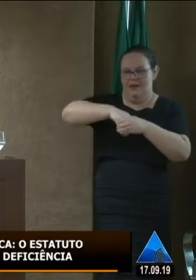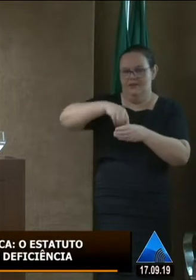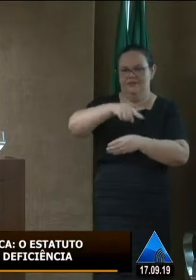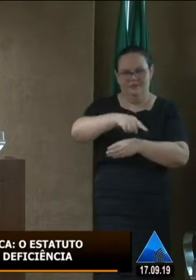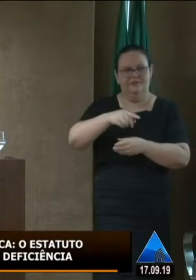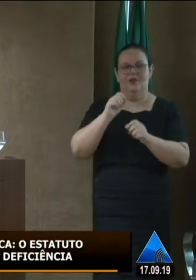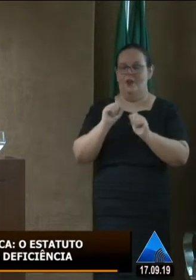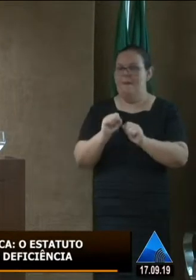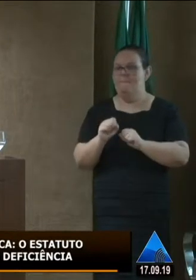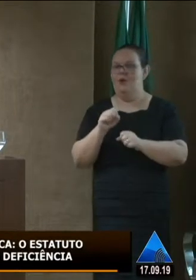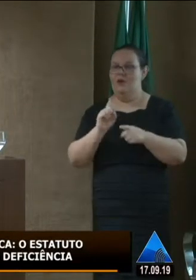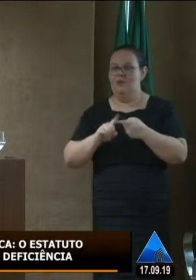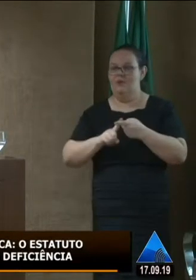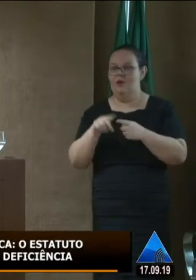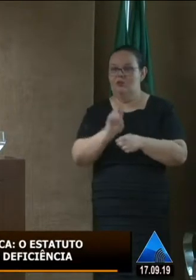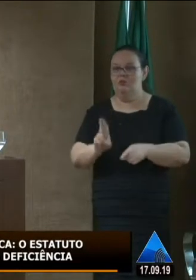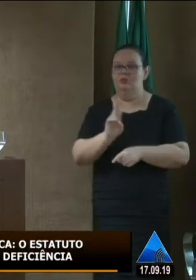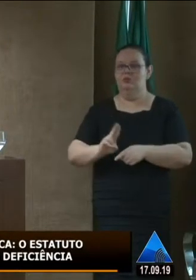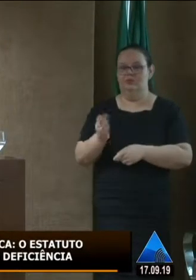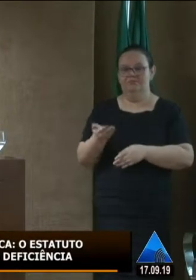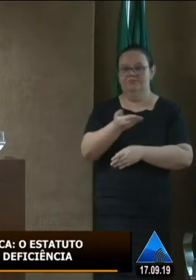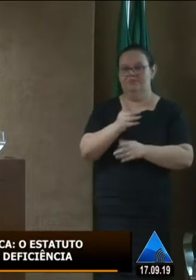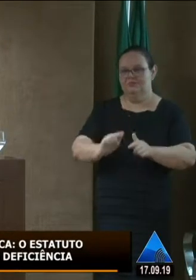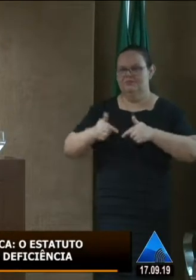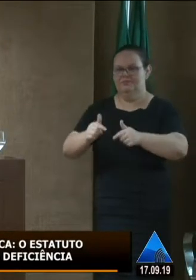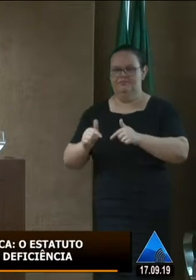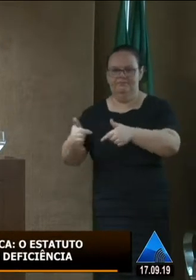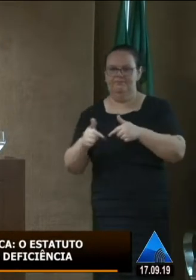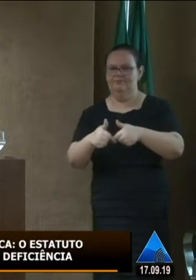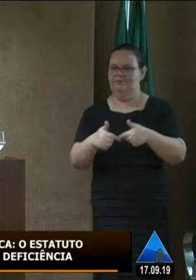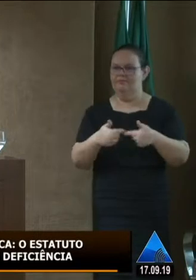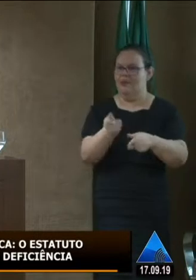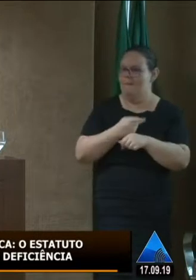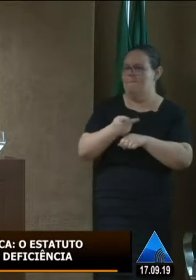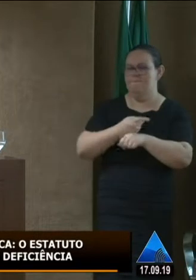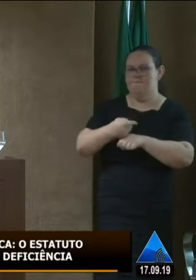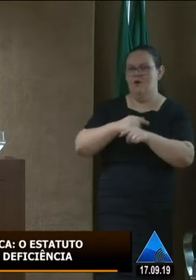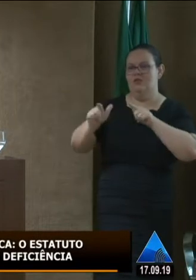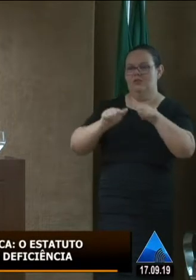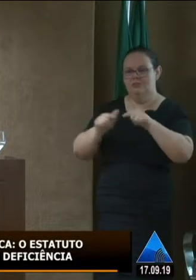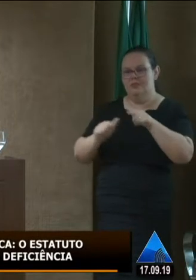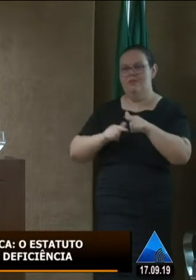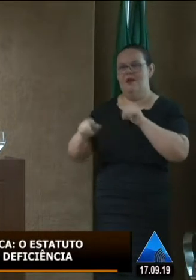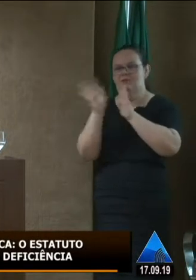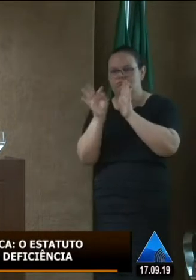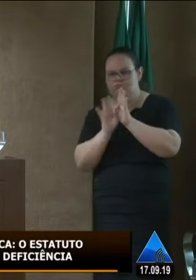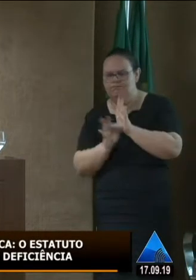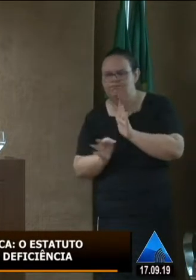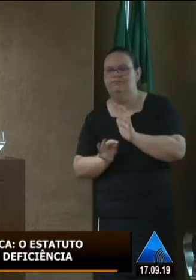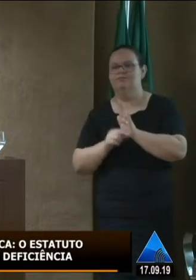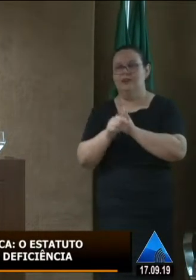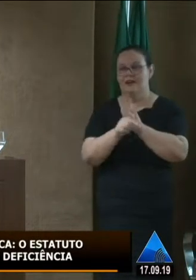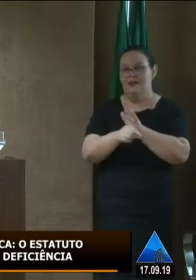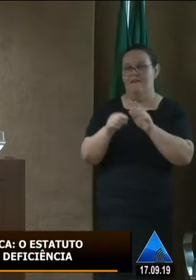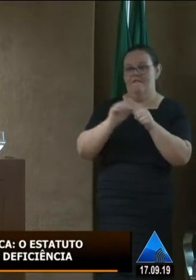a gente possa de fato executar colocar ações e atrás fazer isso acontecer e que